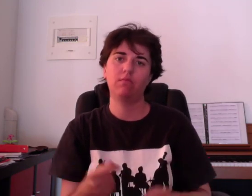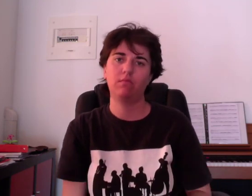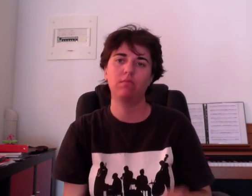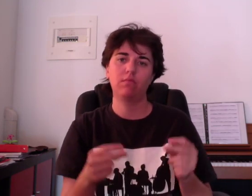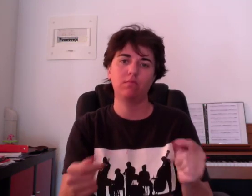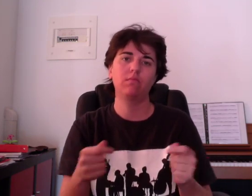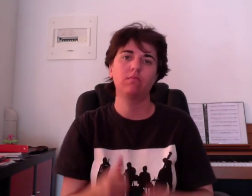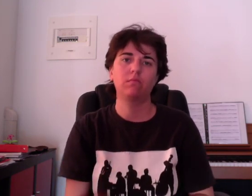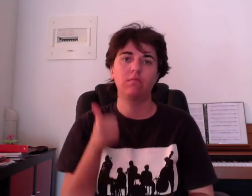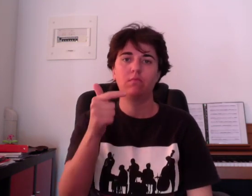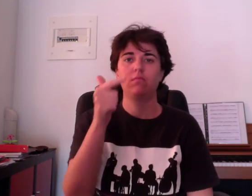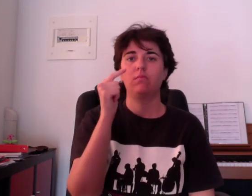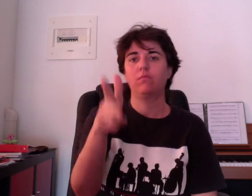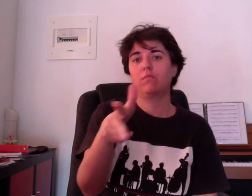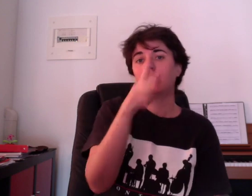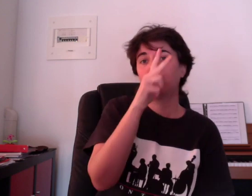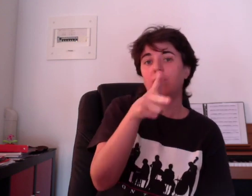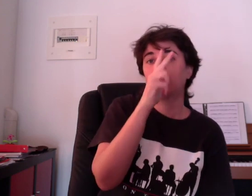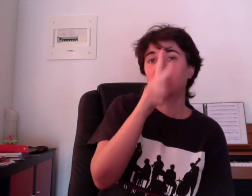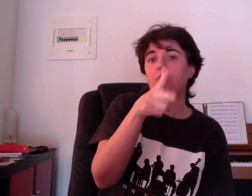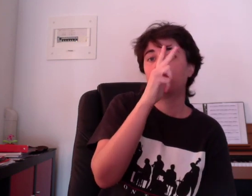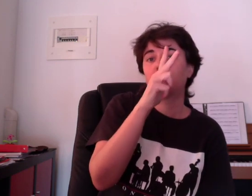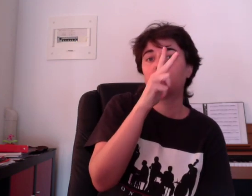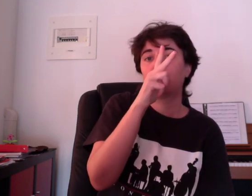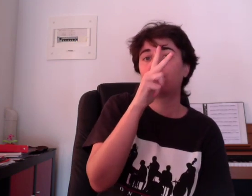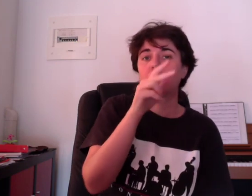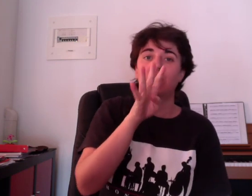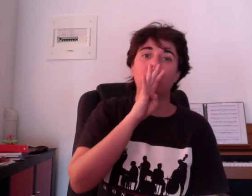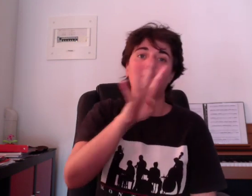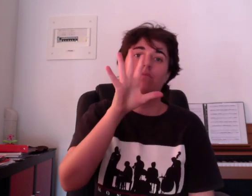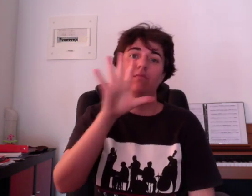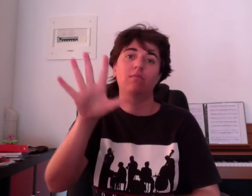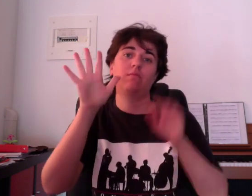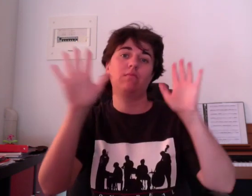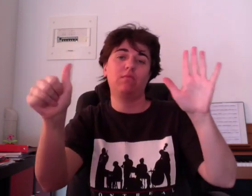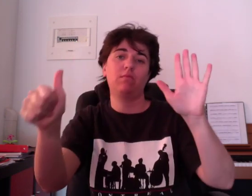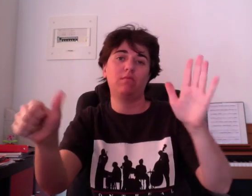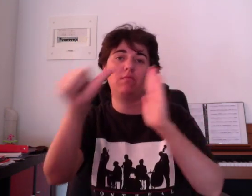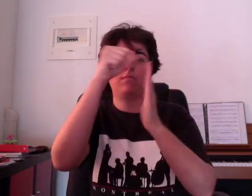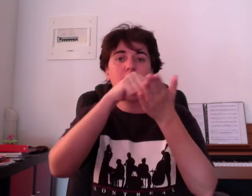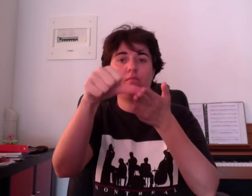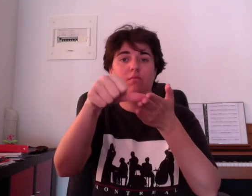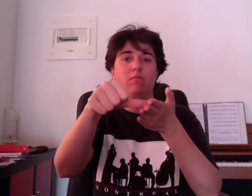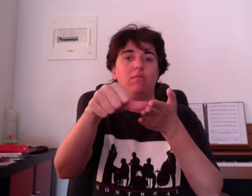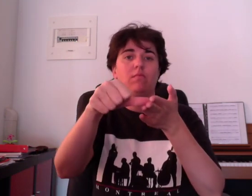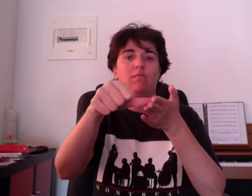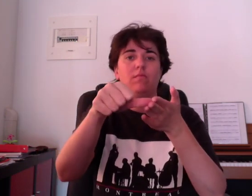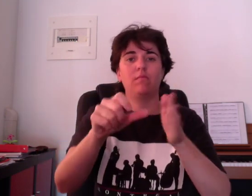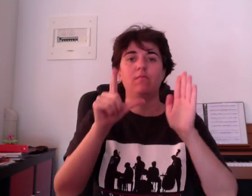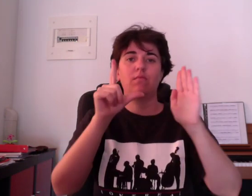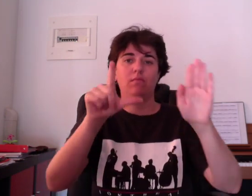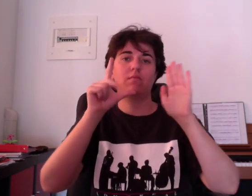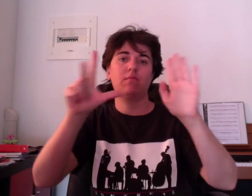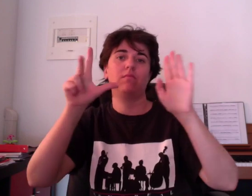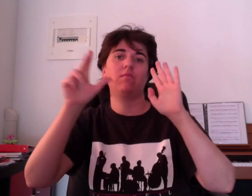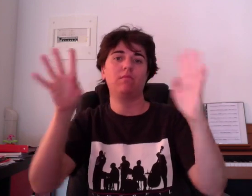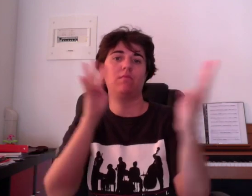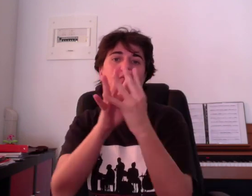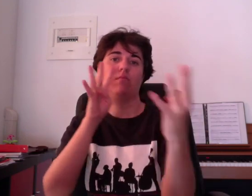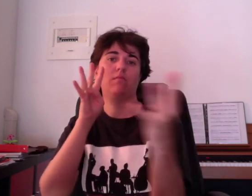Ça faisait un, deux, trois, un, un, un Quatre, cinq, six, un, un, Sept, huit, un, can't